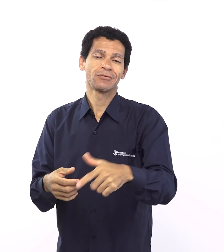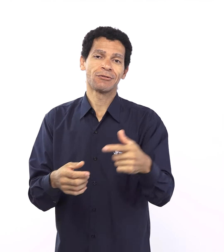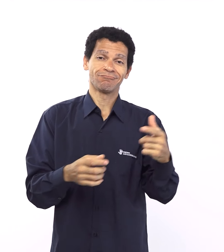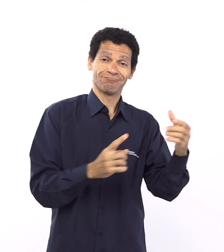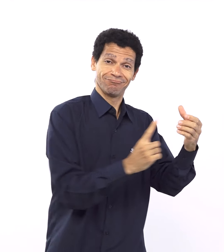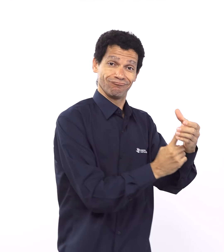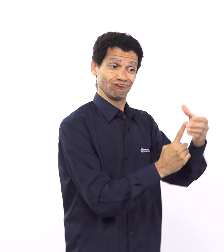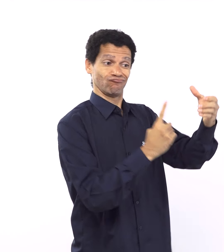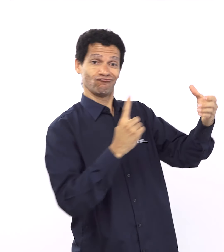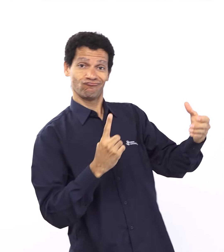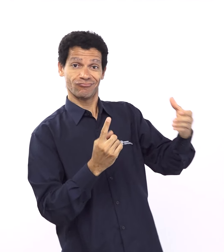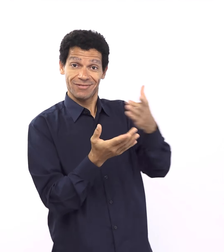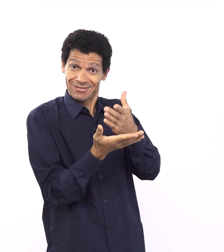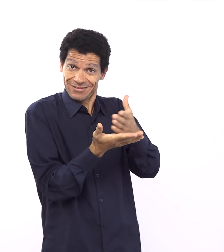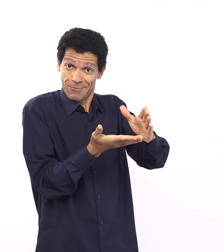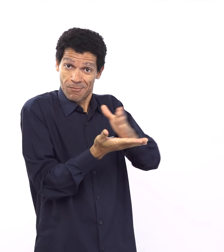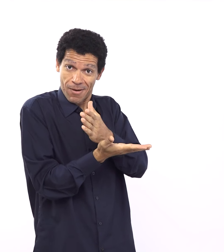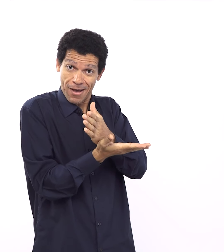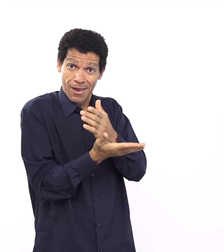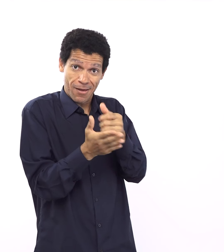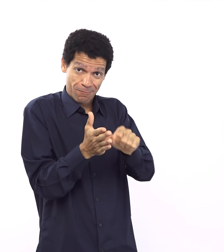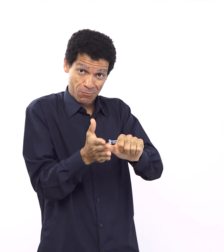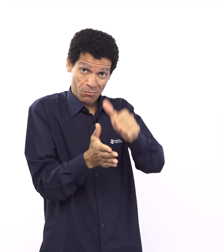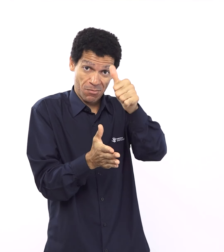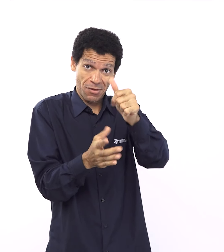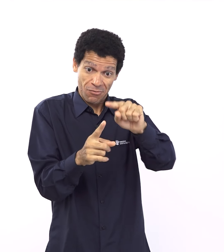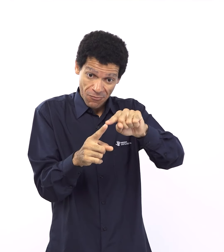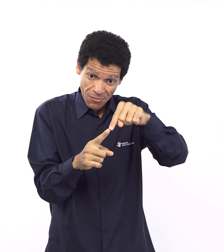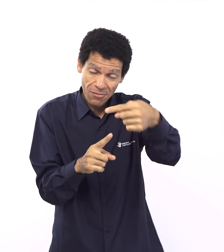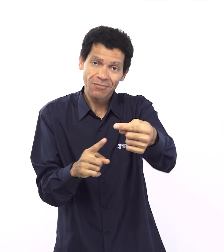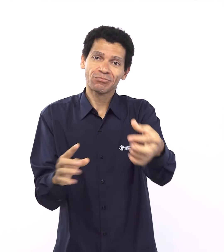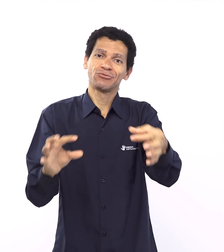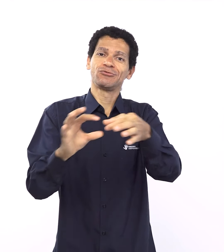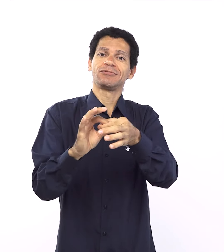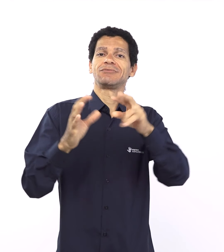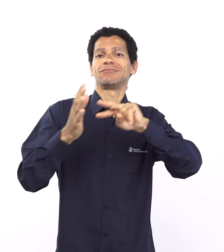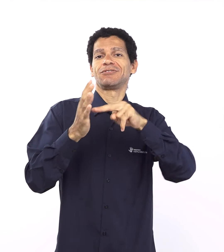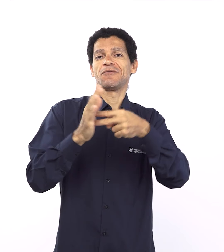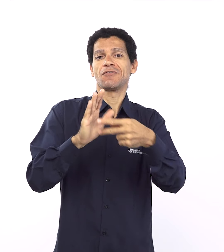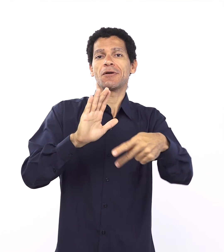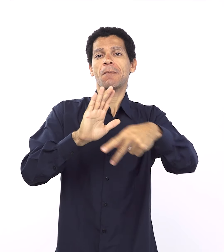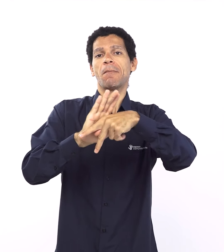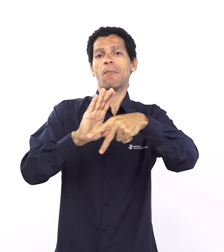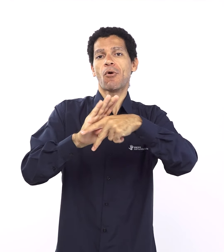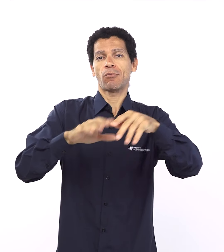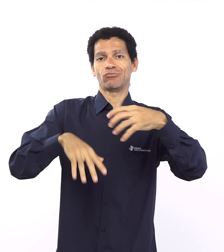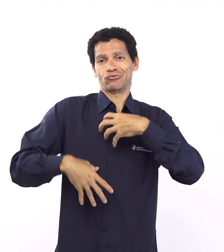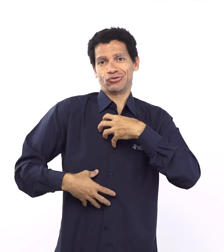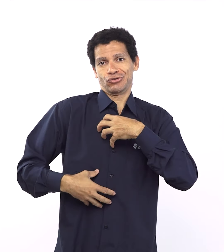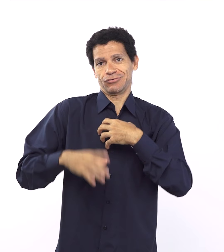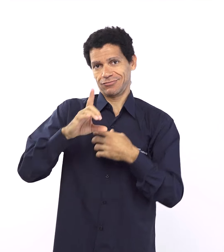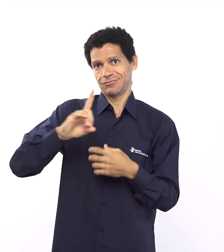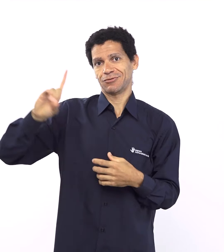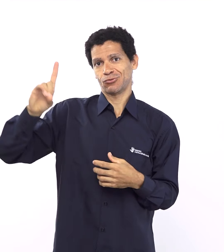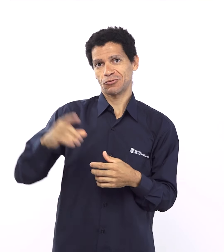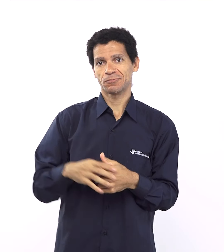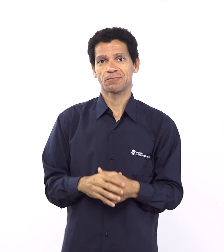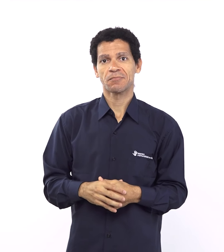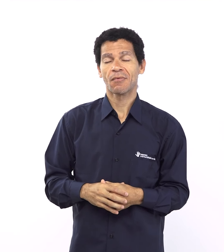humana. que coisa legal, hein? dá para pensar muito nisso, né? Para parar e pensar num